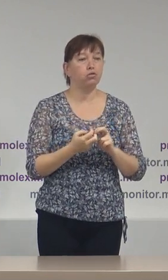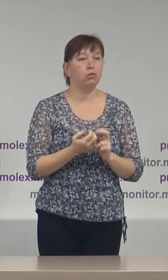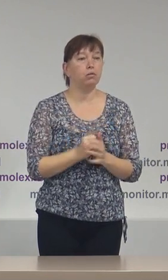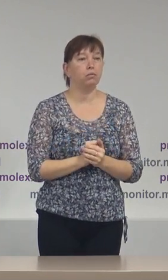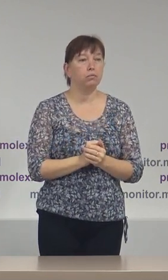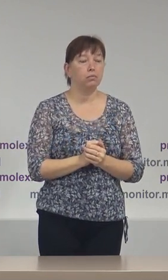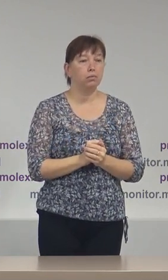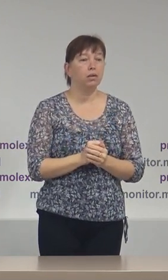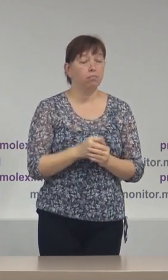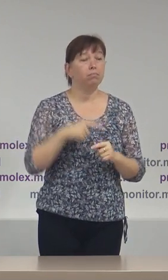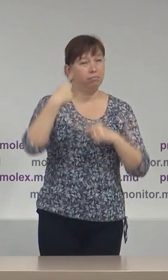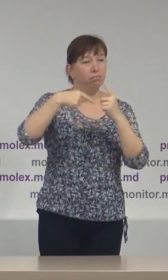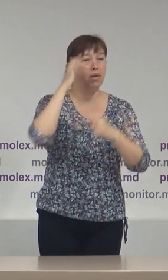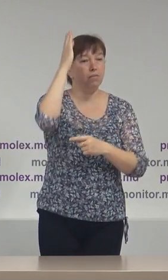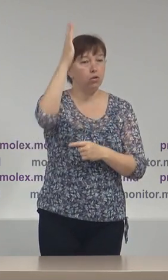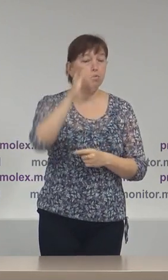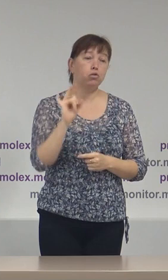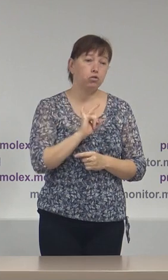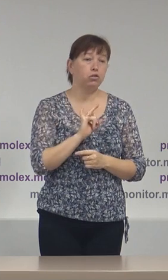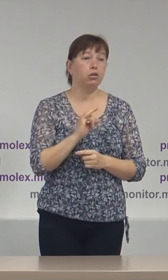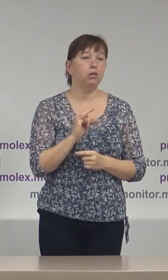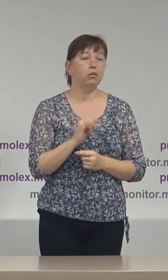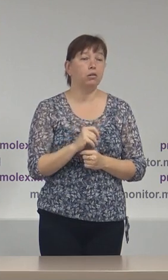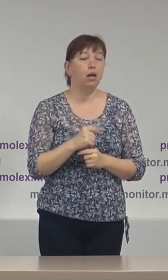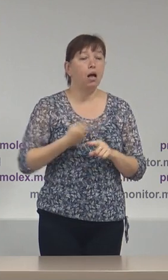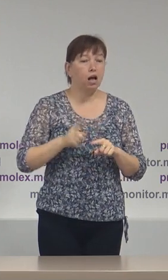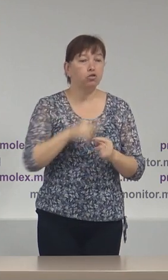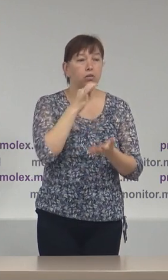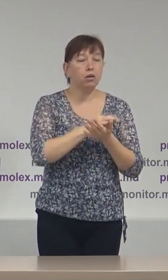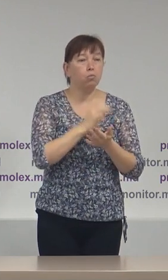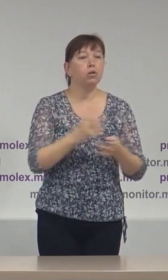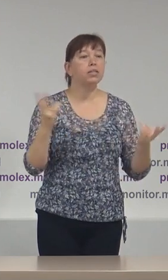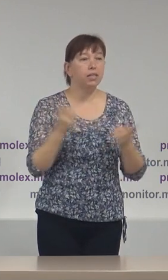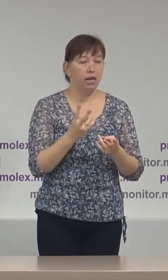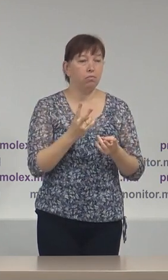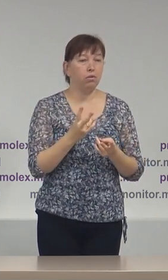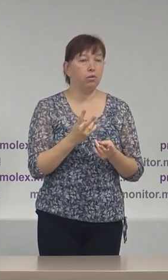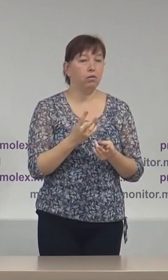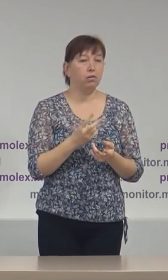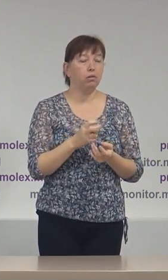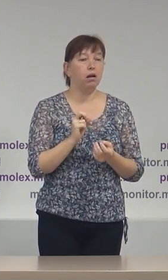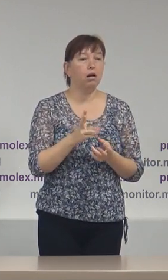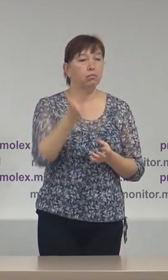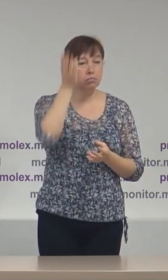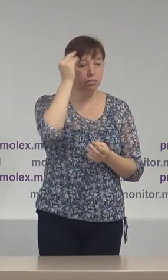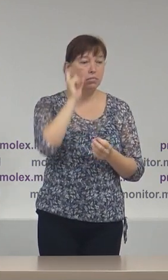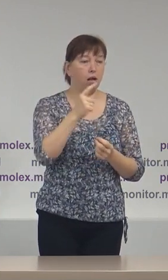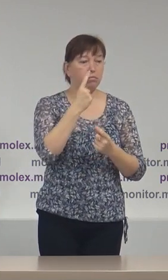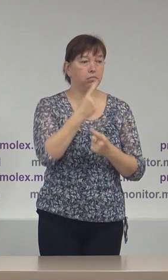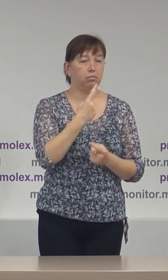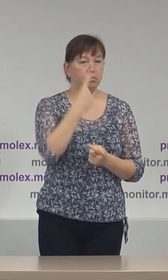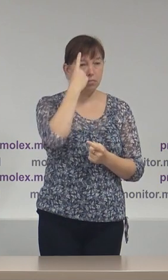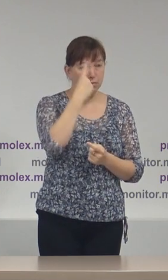viitor. Și, în ultimul rând, acest raport trebuie să fie tratat în calitate de sesizare a